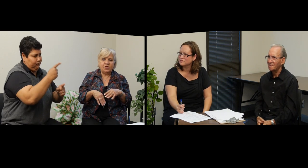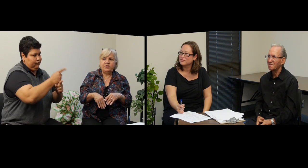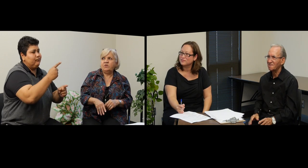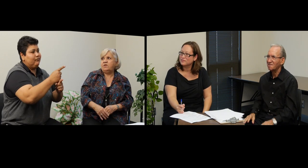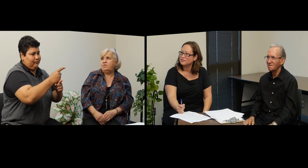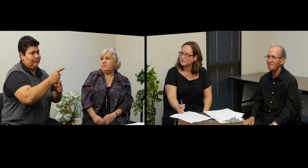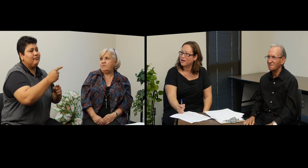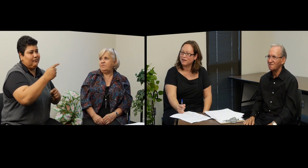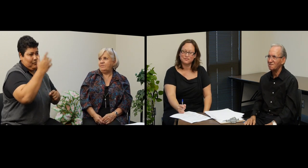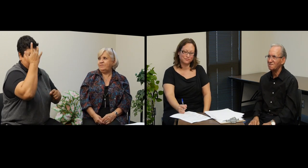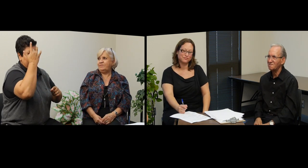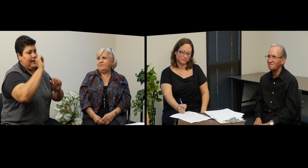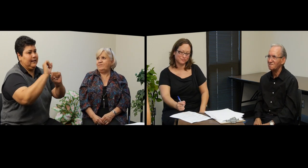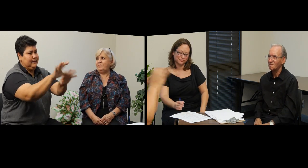delivery. Ajá.